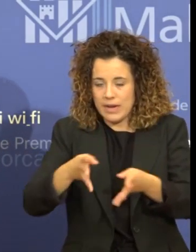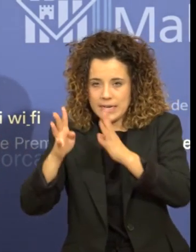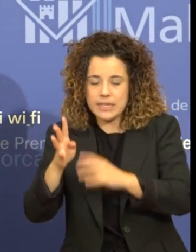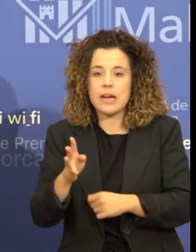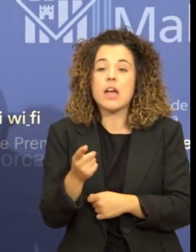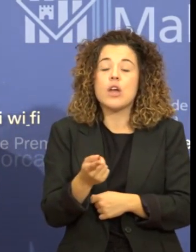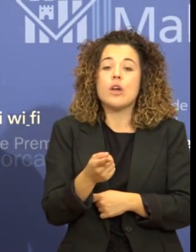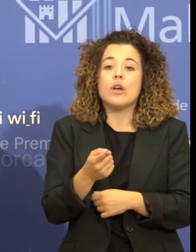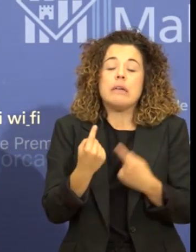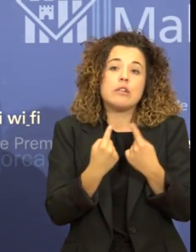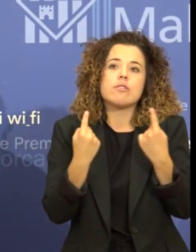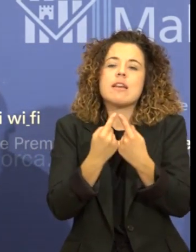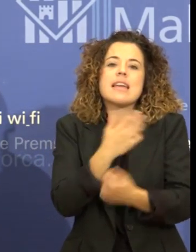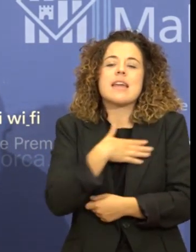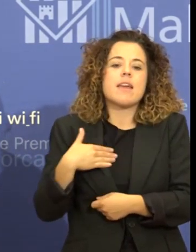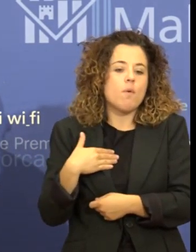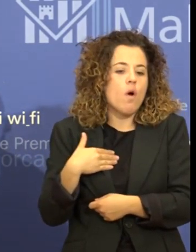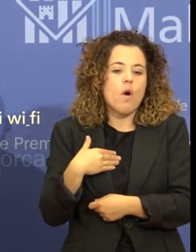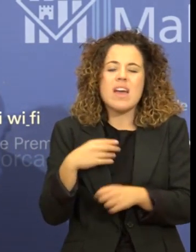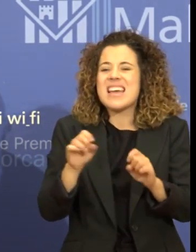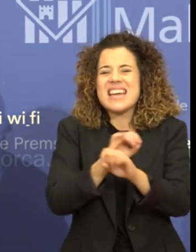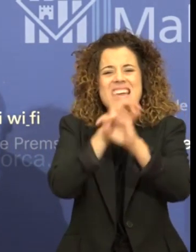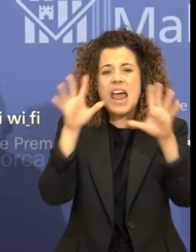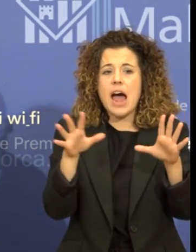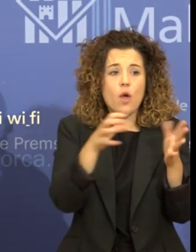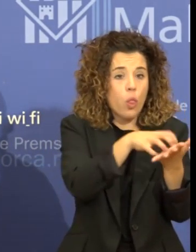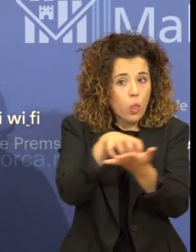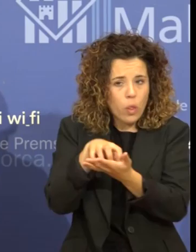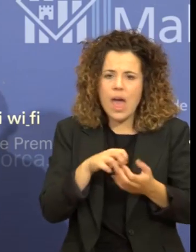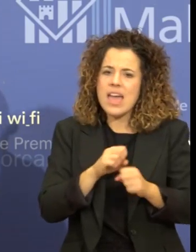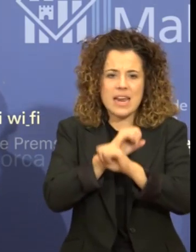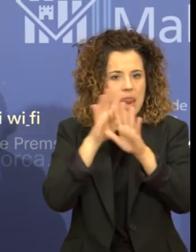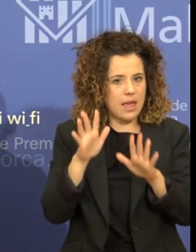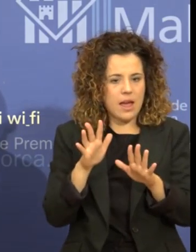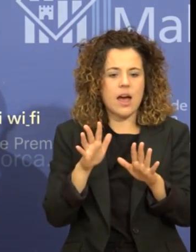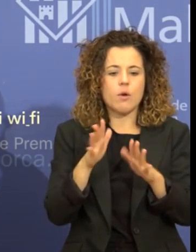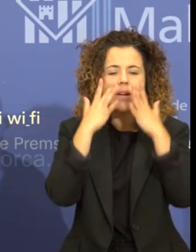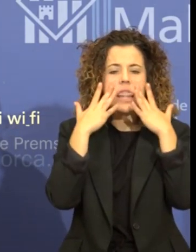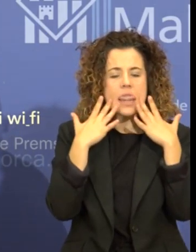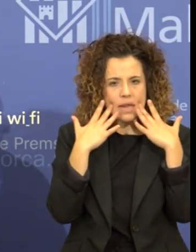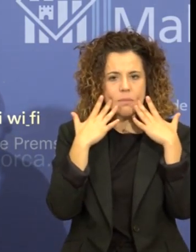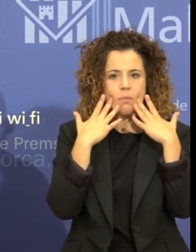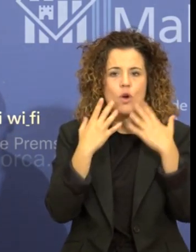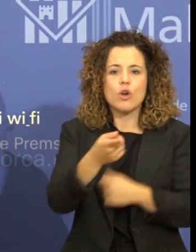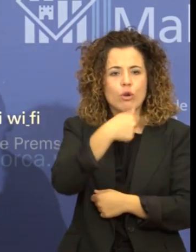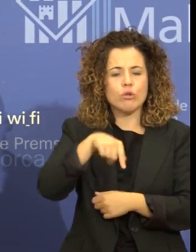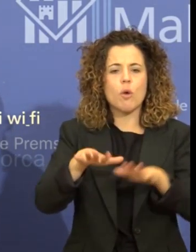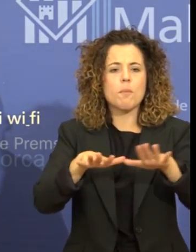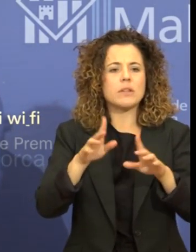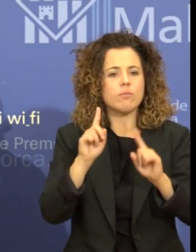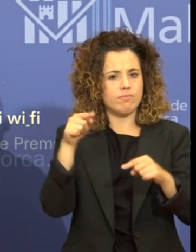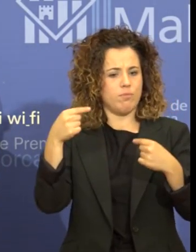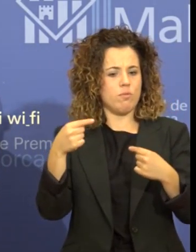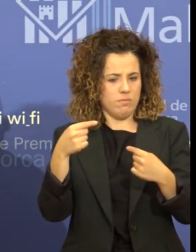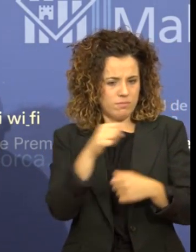esvair qualsevol dubte d'arbitrariedat en l'actuació de l'agència quan actuem per pròpia iniciativa. I